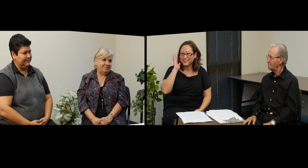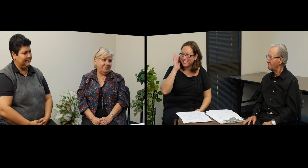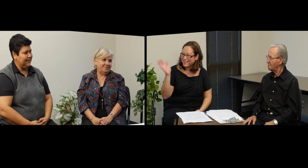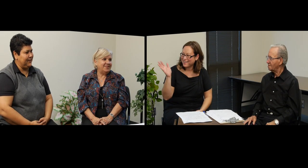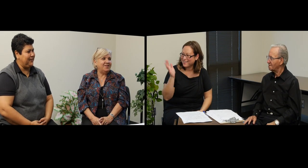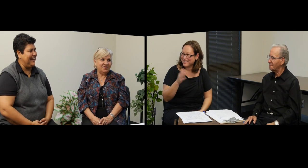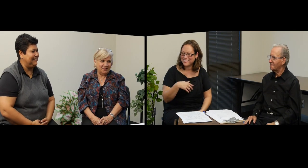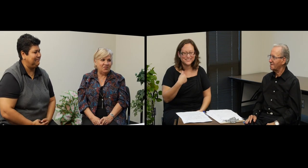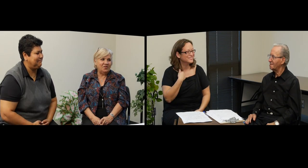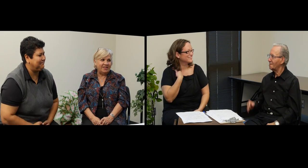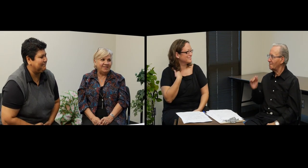Hola. Hola.